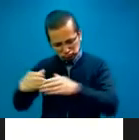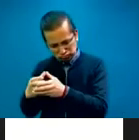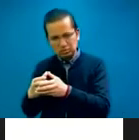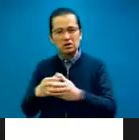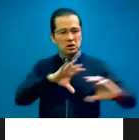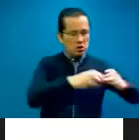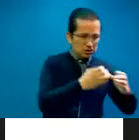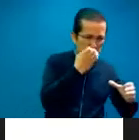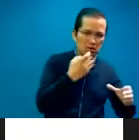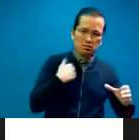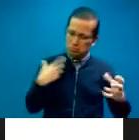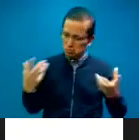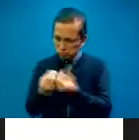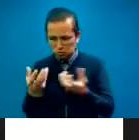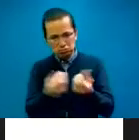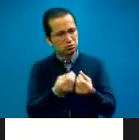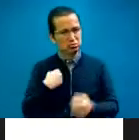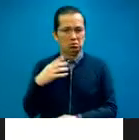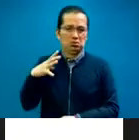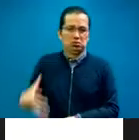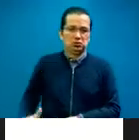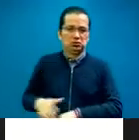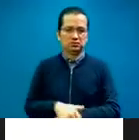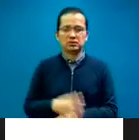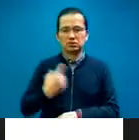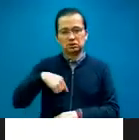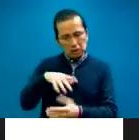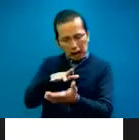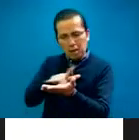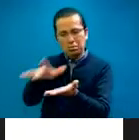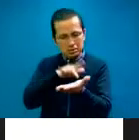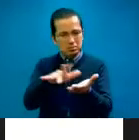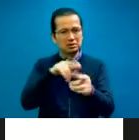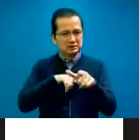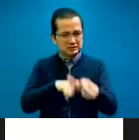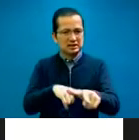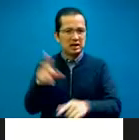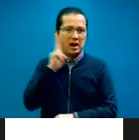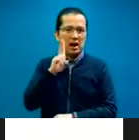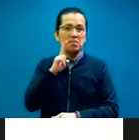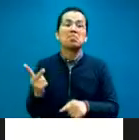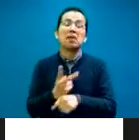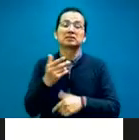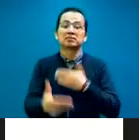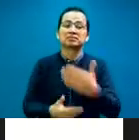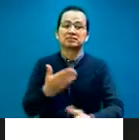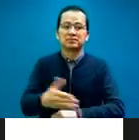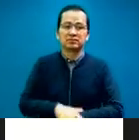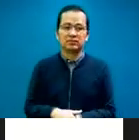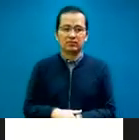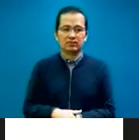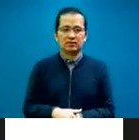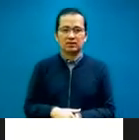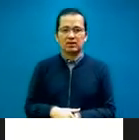y este, pues, aquí seguimos apoyando, este, seguiremos muy atentos a lo que nos tuvo que hacer ahora. Gracias, Flor, por el